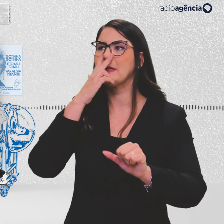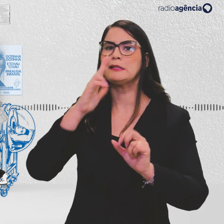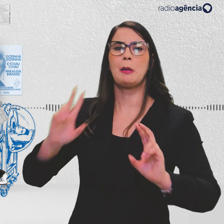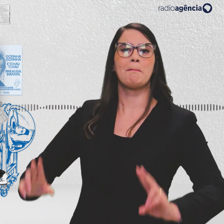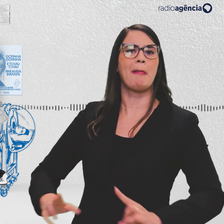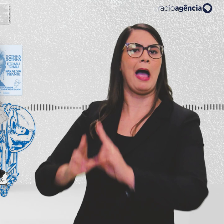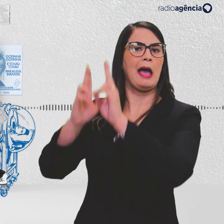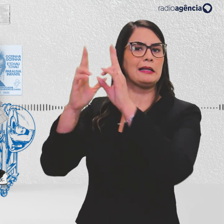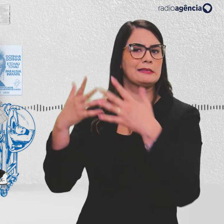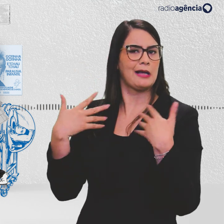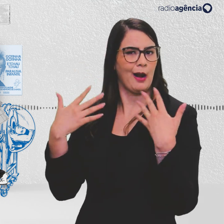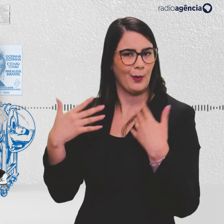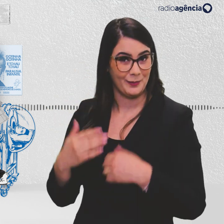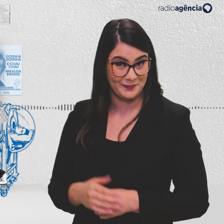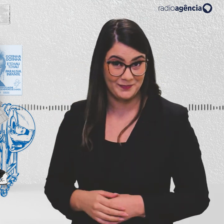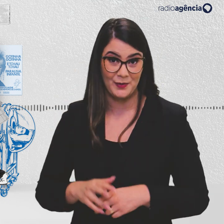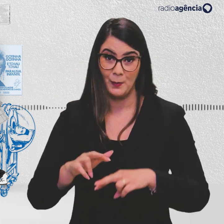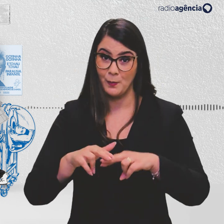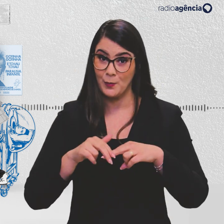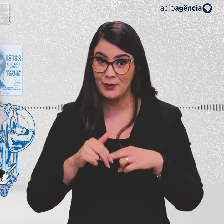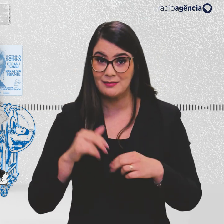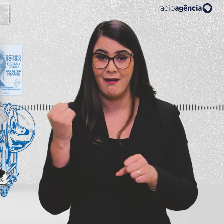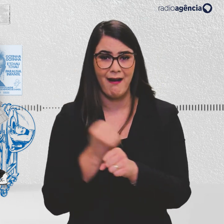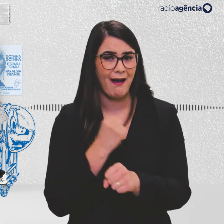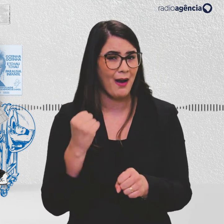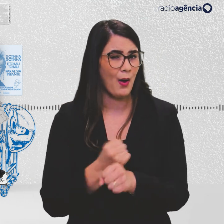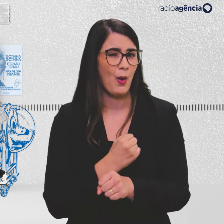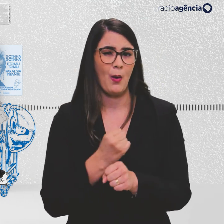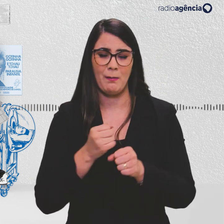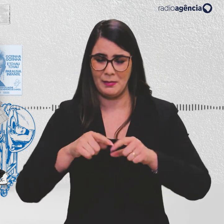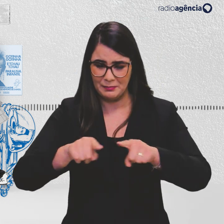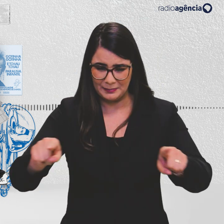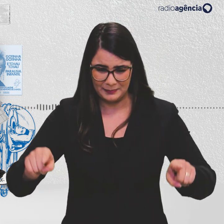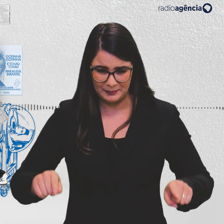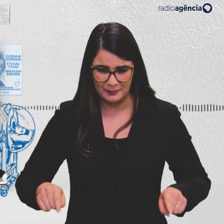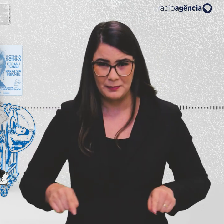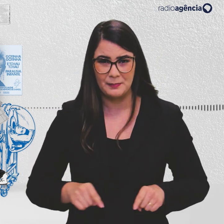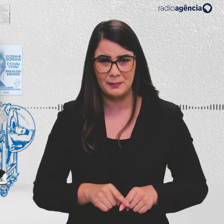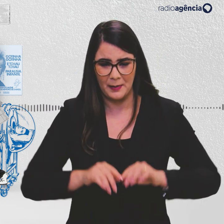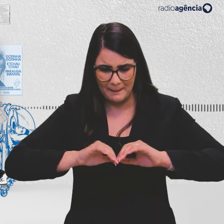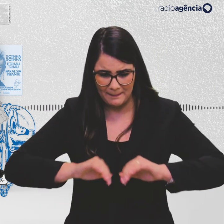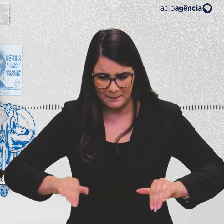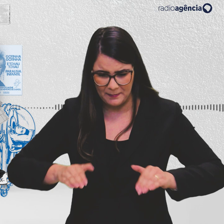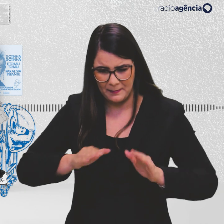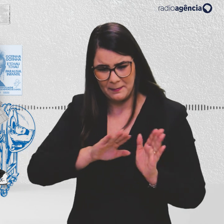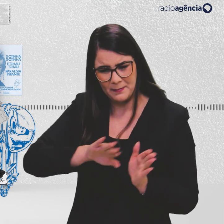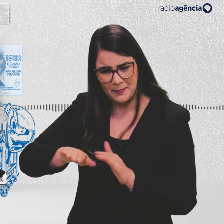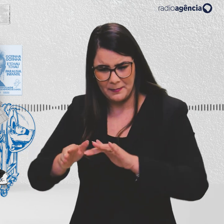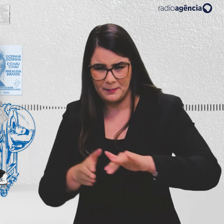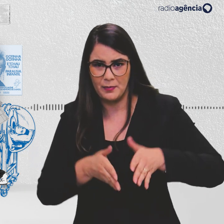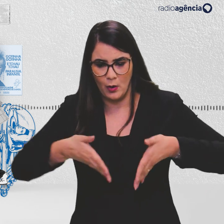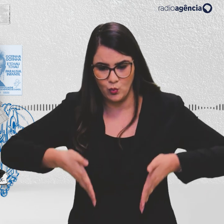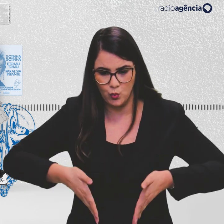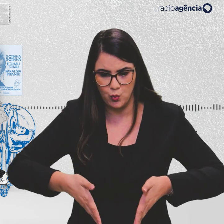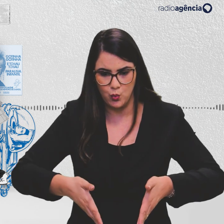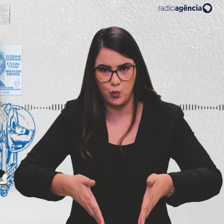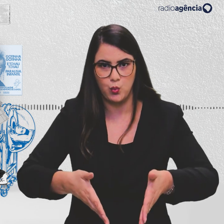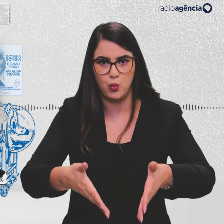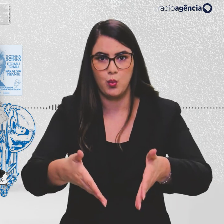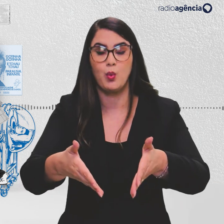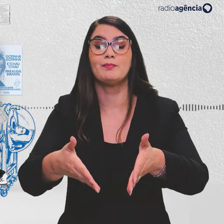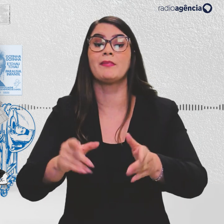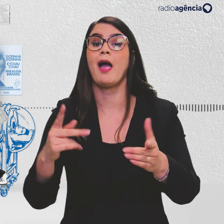Essas obras arrasavam quarteirões inteiros, abriam grandes avenidas e isso ia